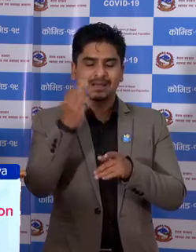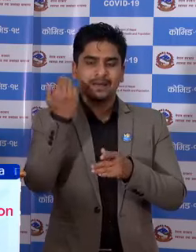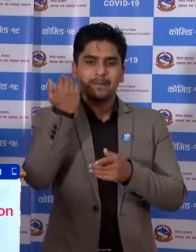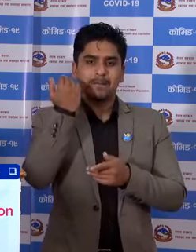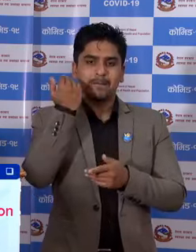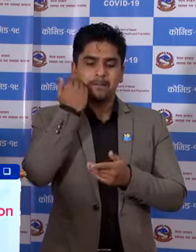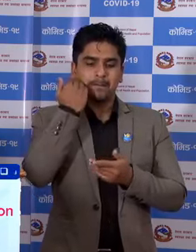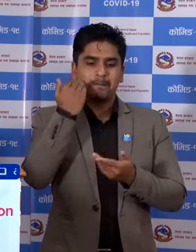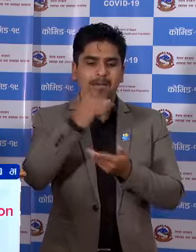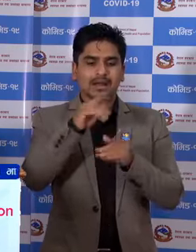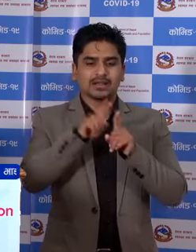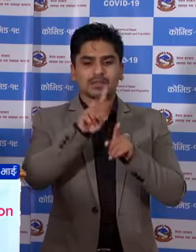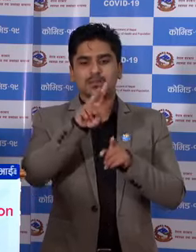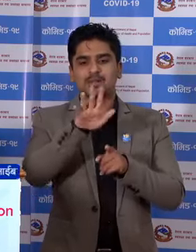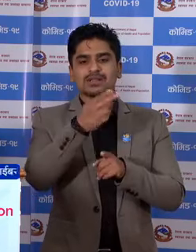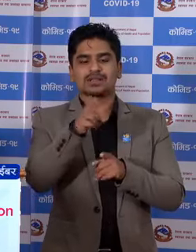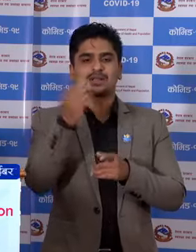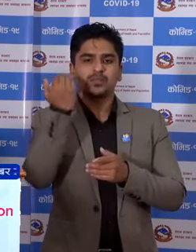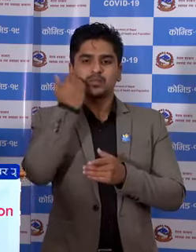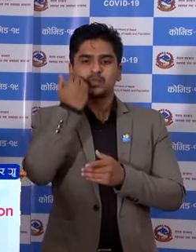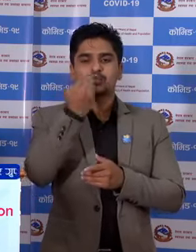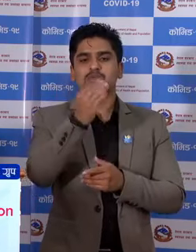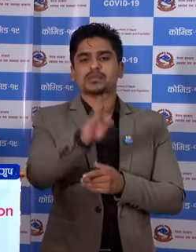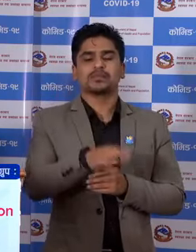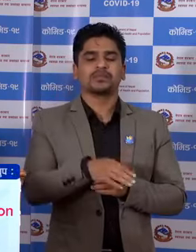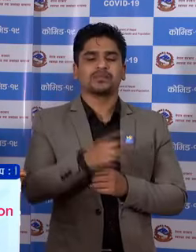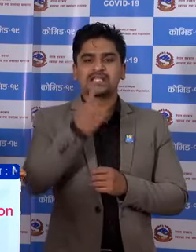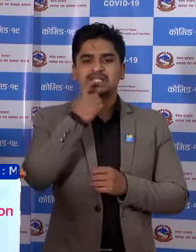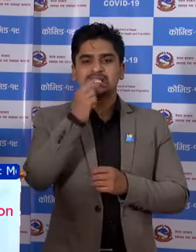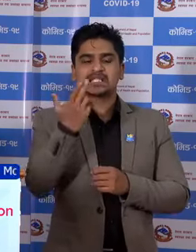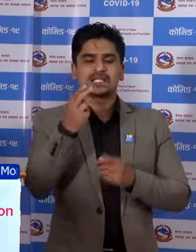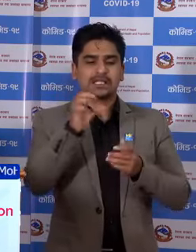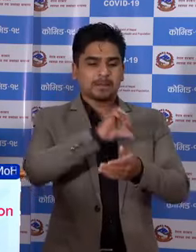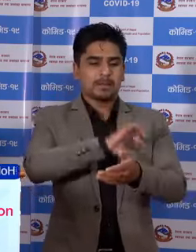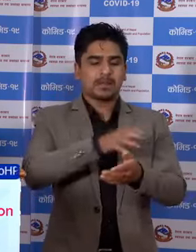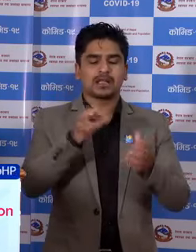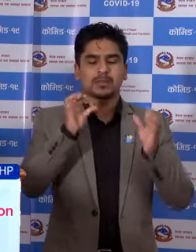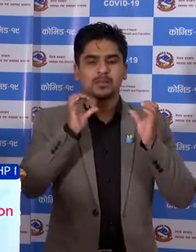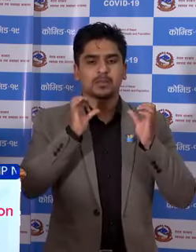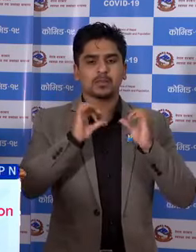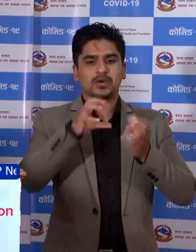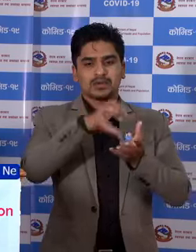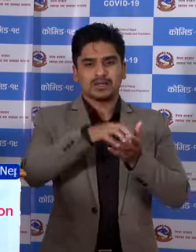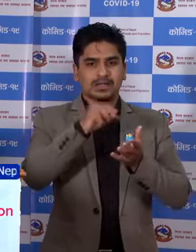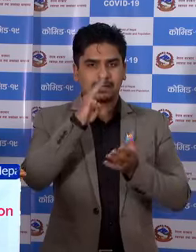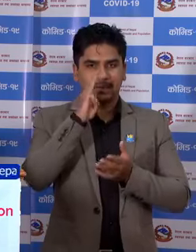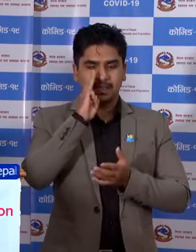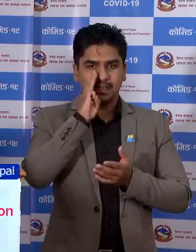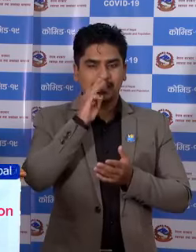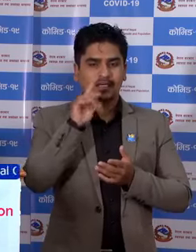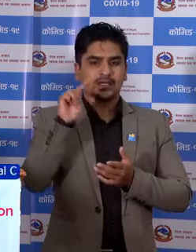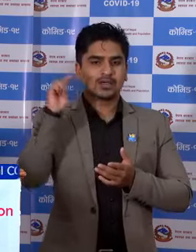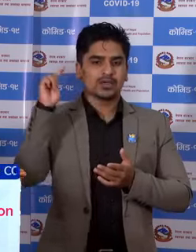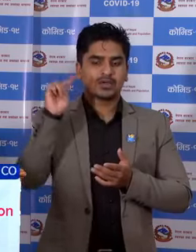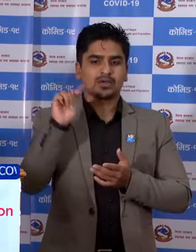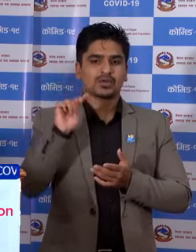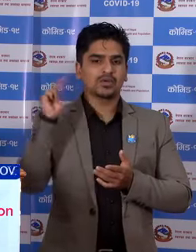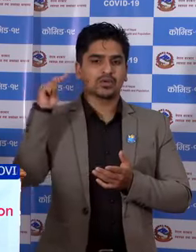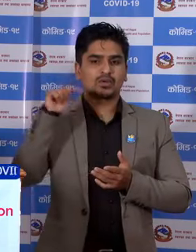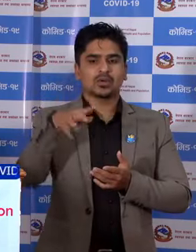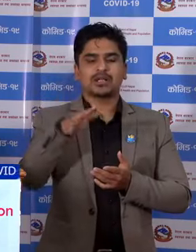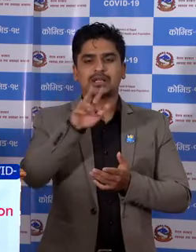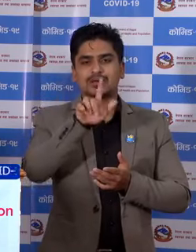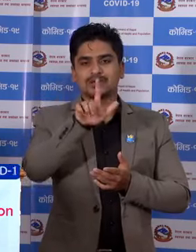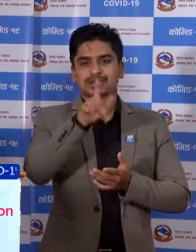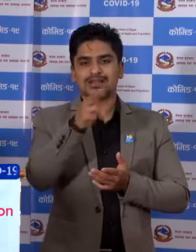पूरुष उनुँचा सेती प्रादेशिक जनस्वास्त परियोक्साला में कईलाली को 7 जना